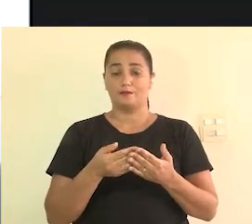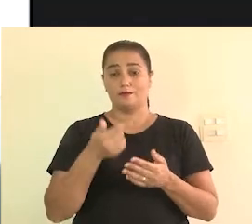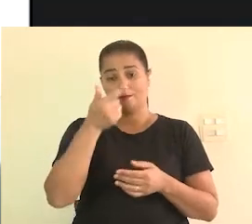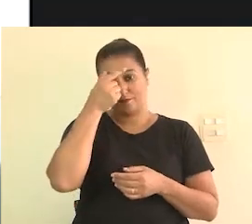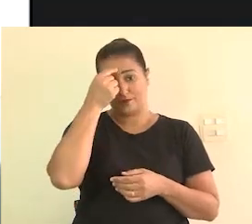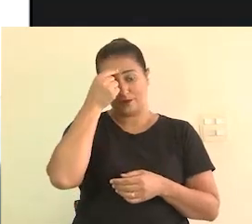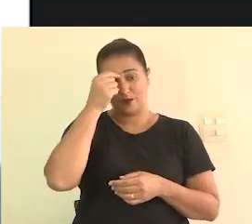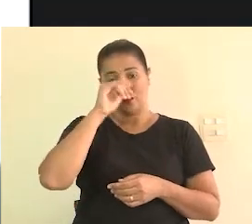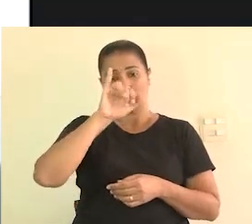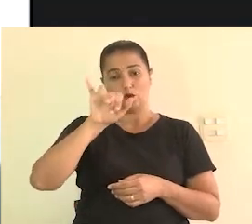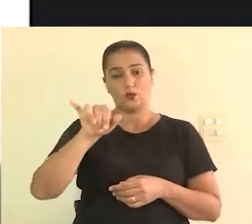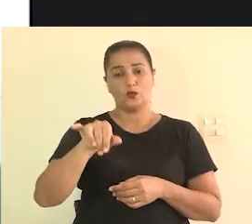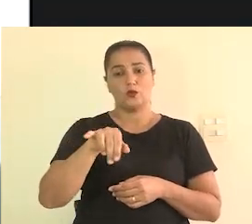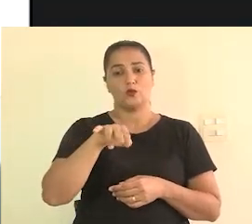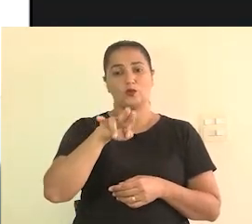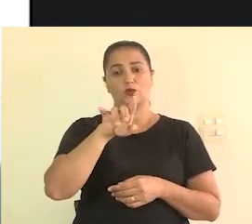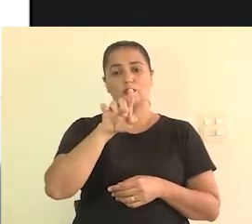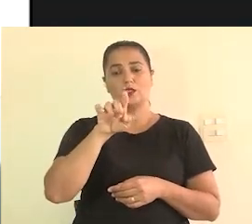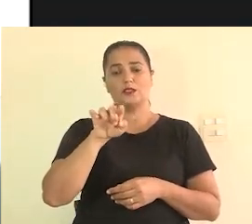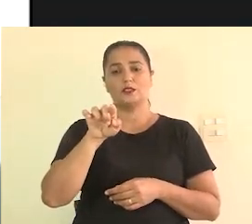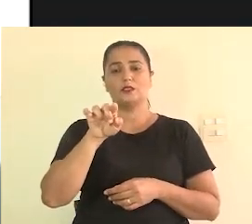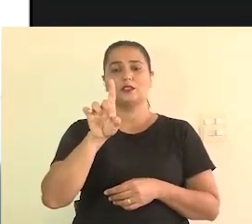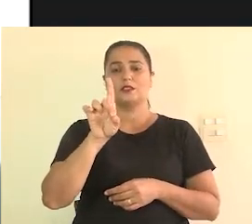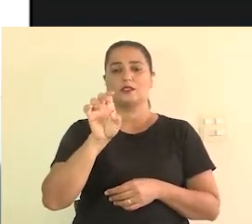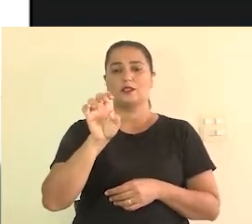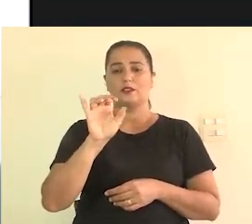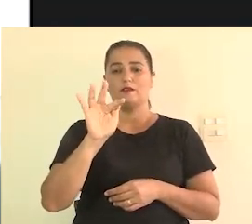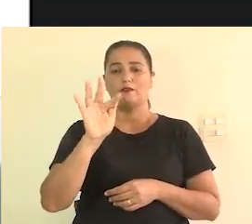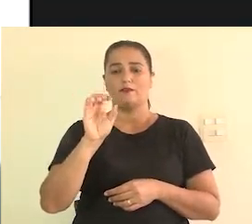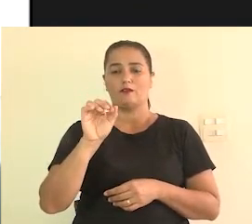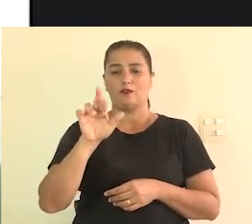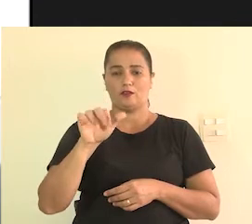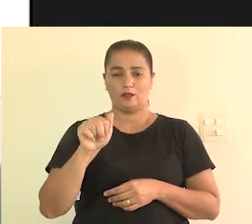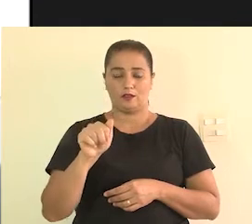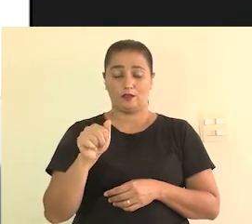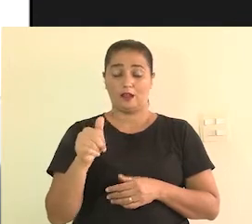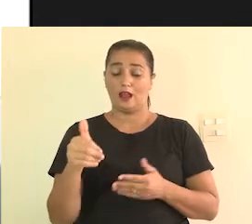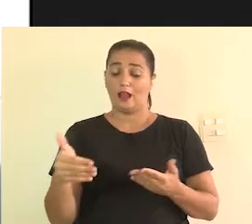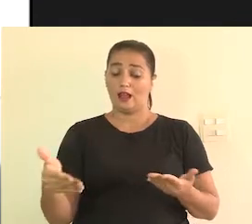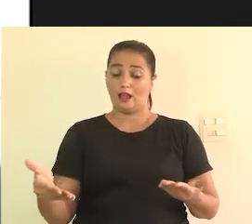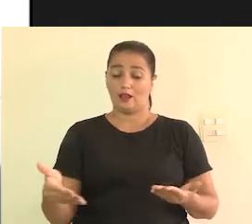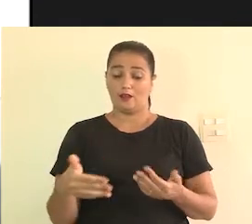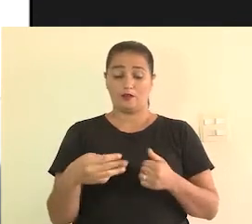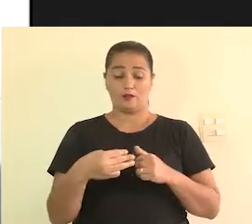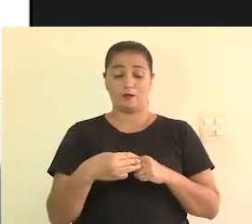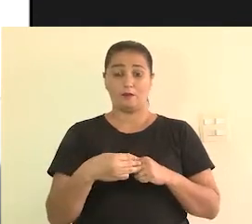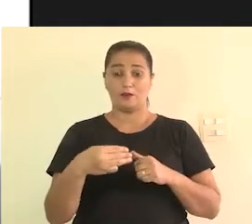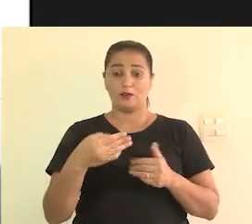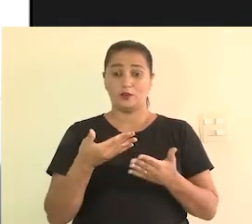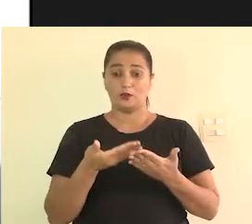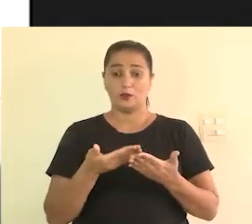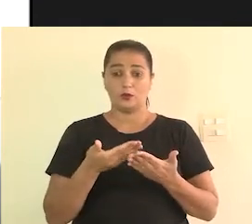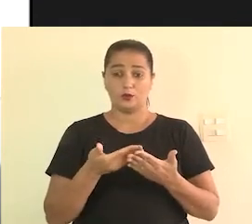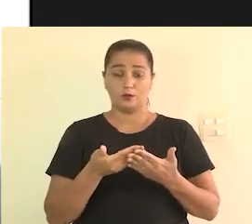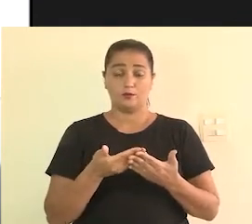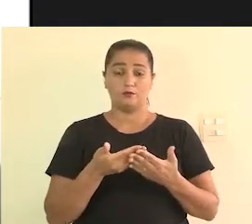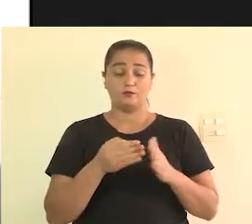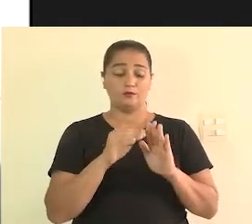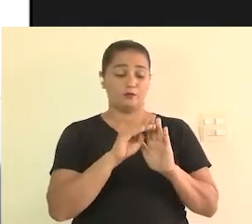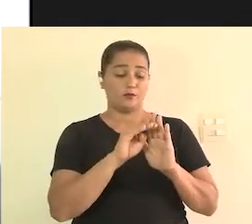Federal de Juiz de Fora. Atualmente, eu estou como mestrando do Programa de